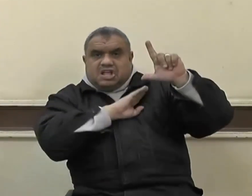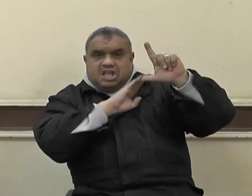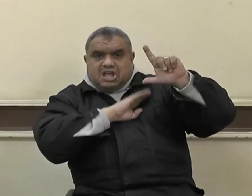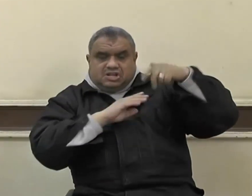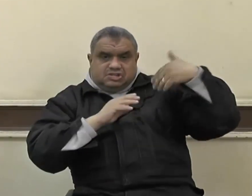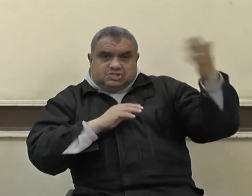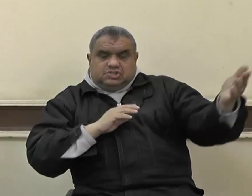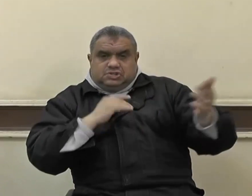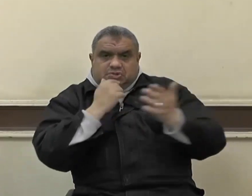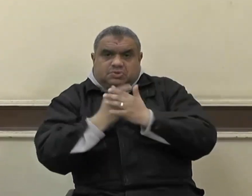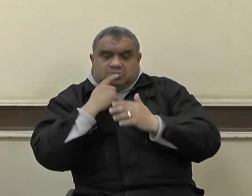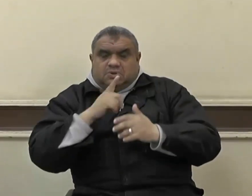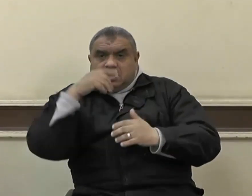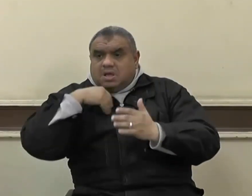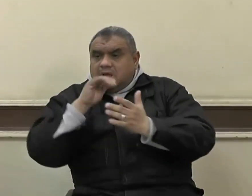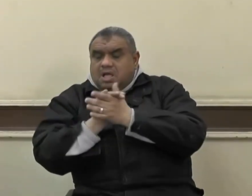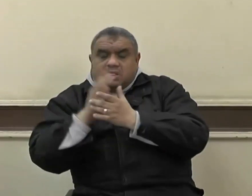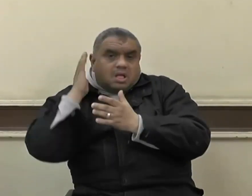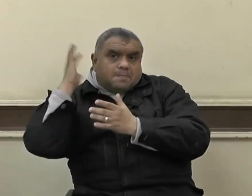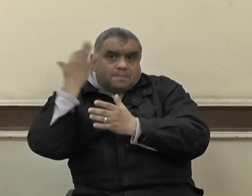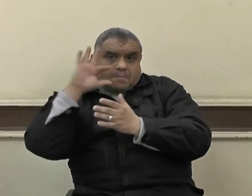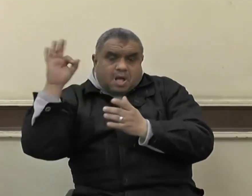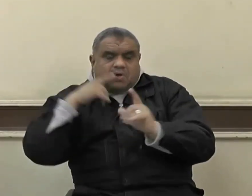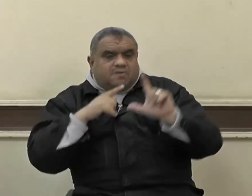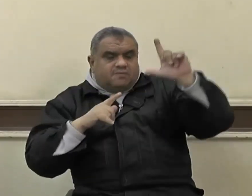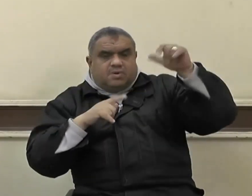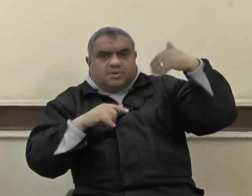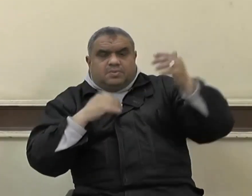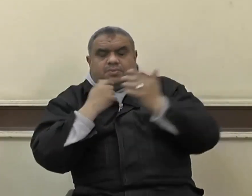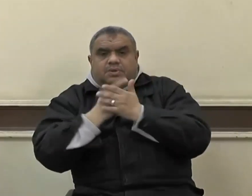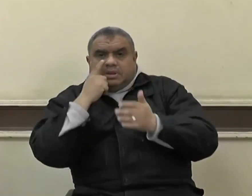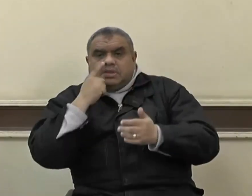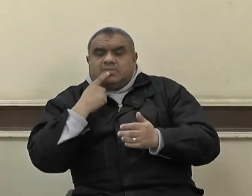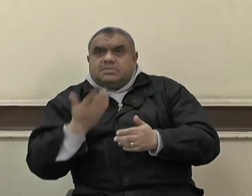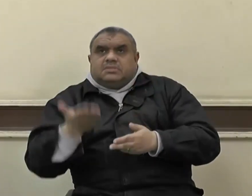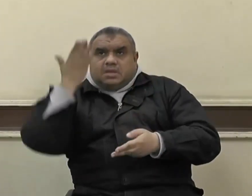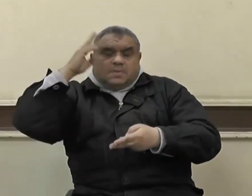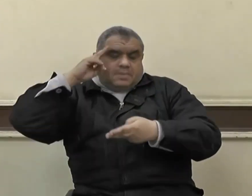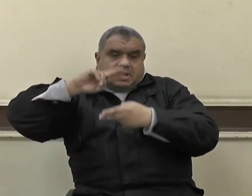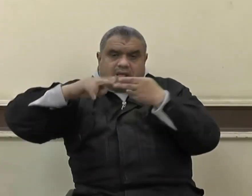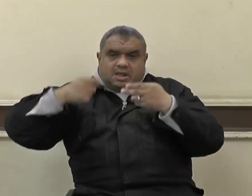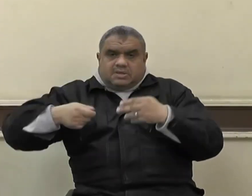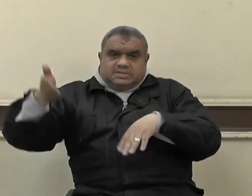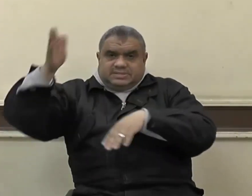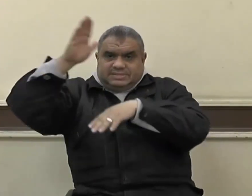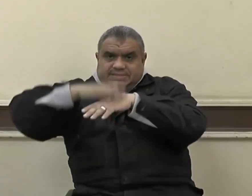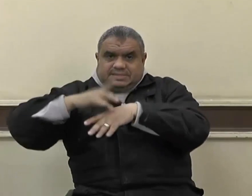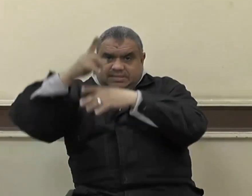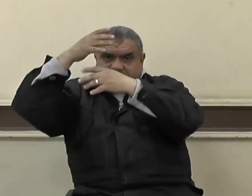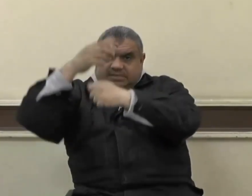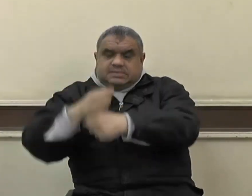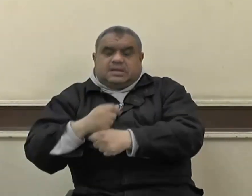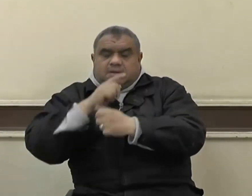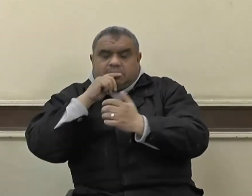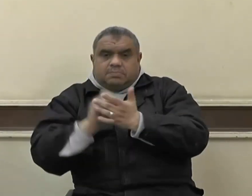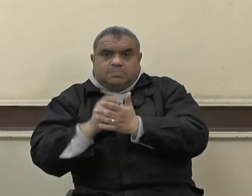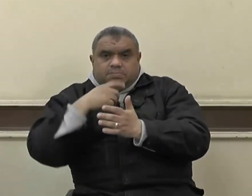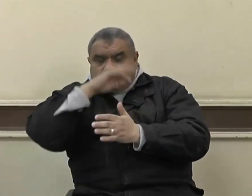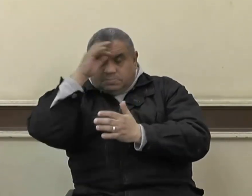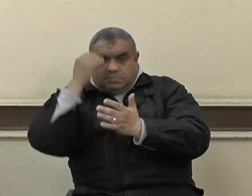ذريتهم بإيمان ألحقنا بهم ذريتهم وما ألتناهم من عملهم من شيء